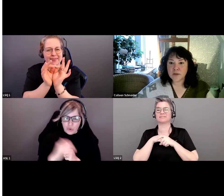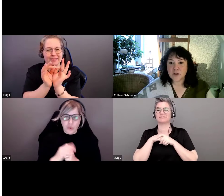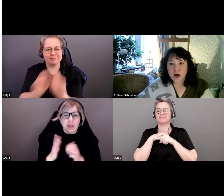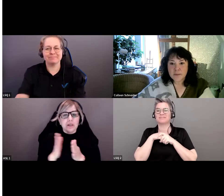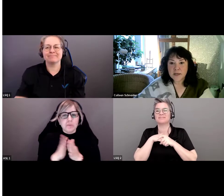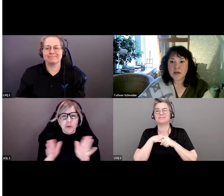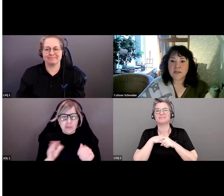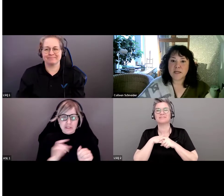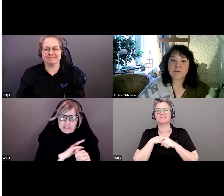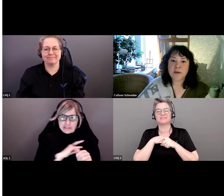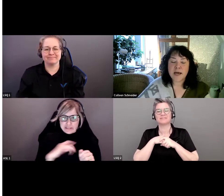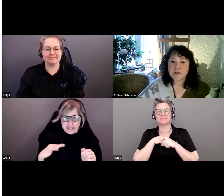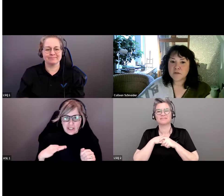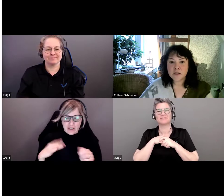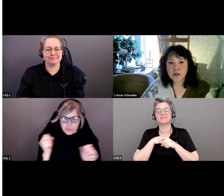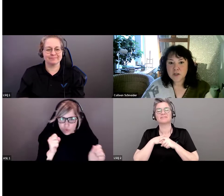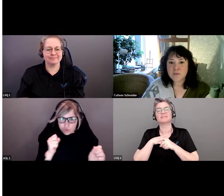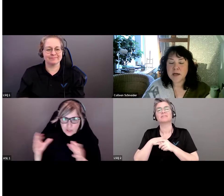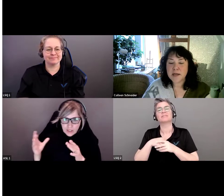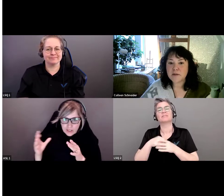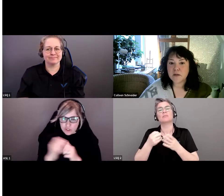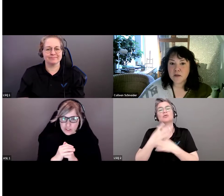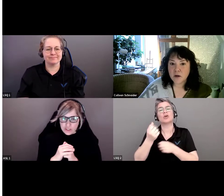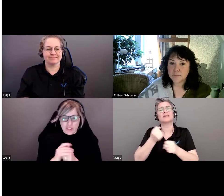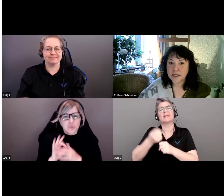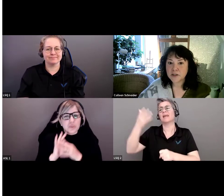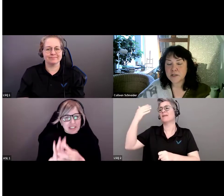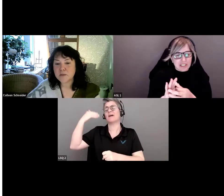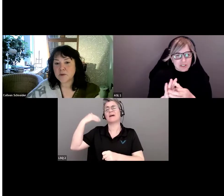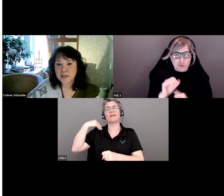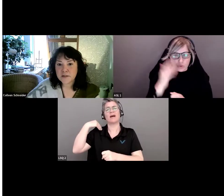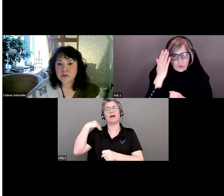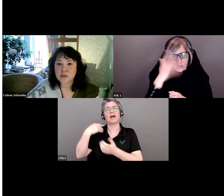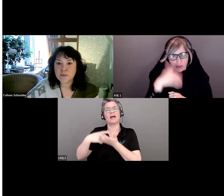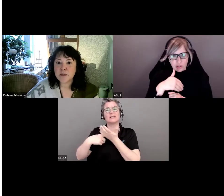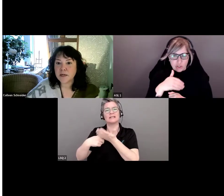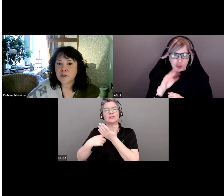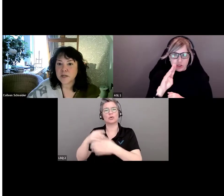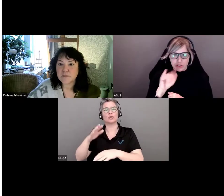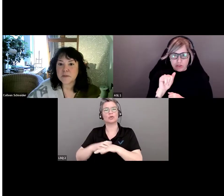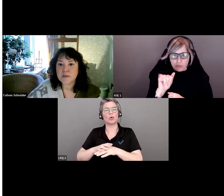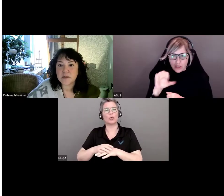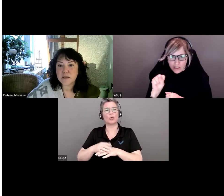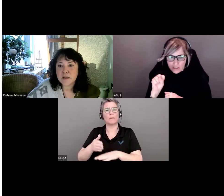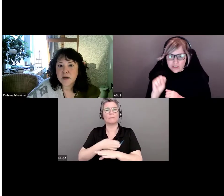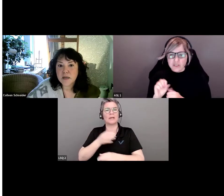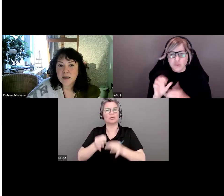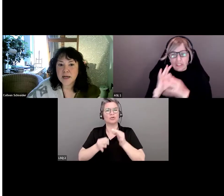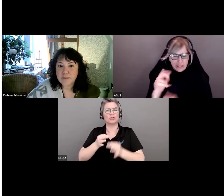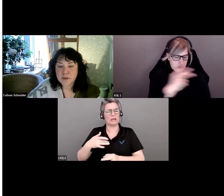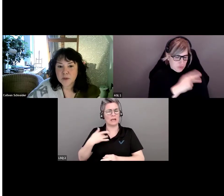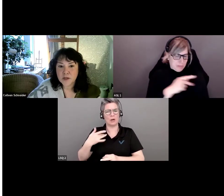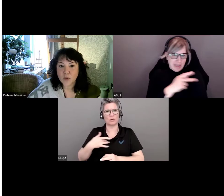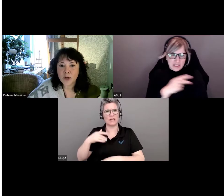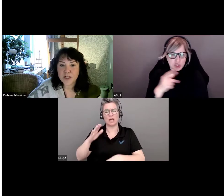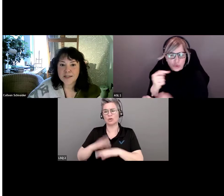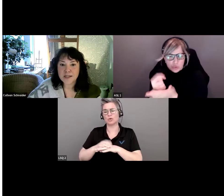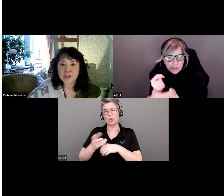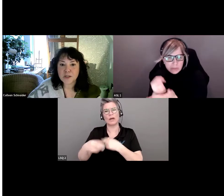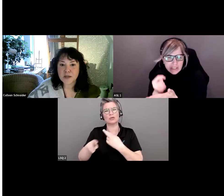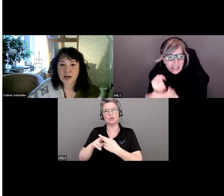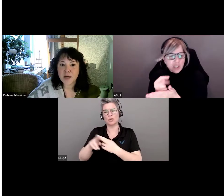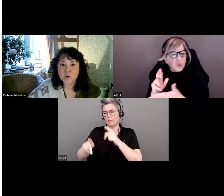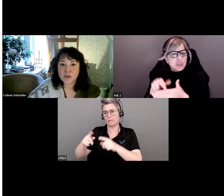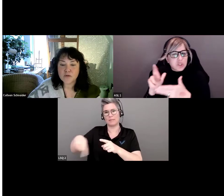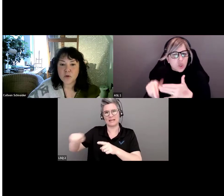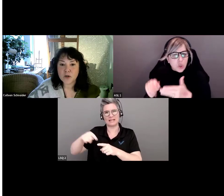Il y a quelques années, nous avons discuté de ces biais inconscients sur les résultats des patients.